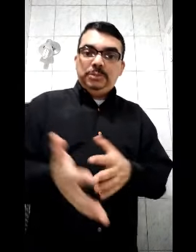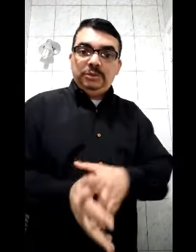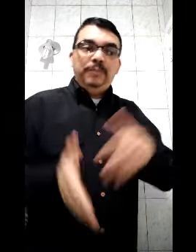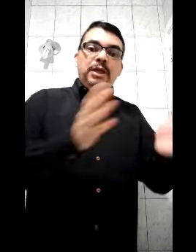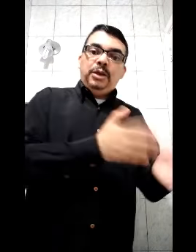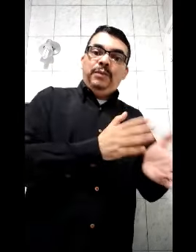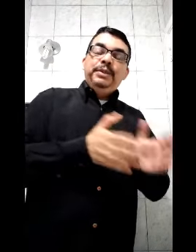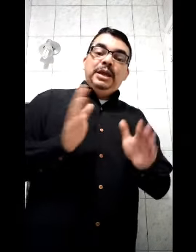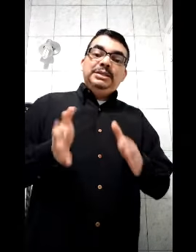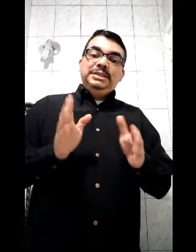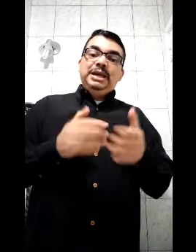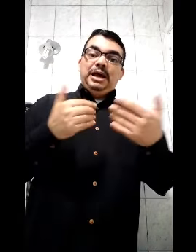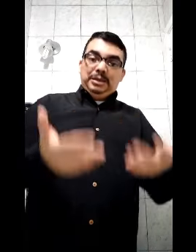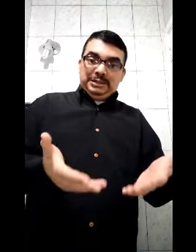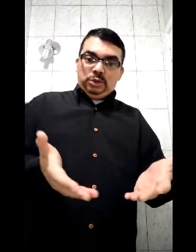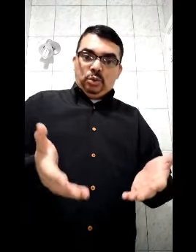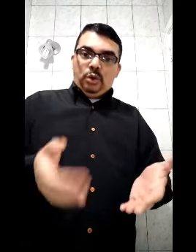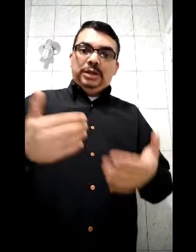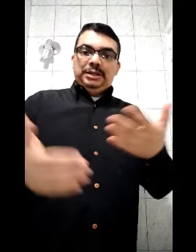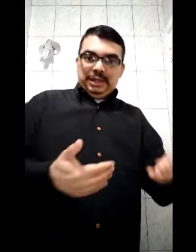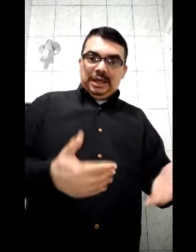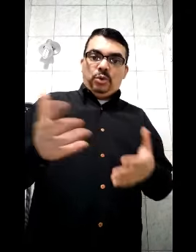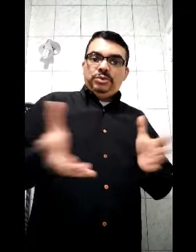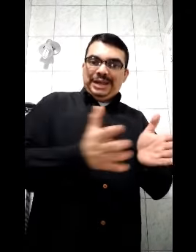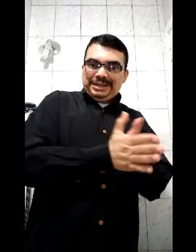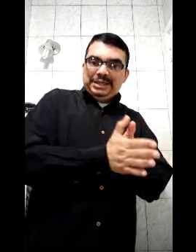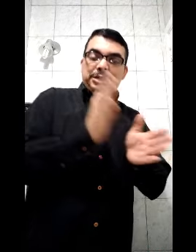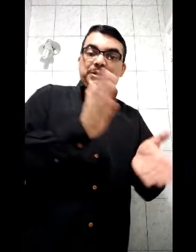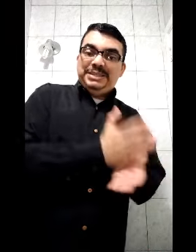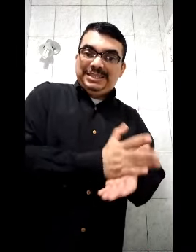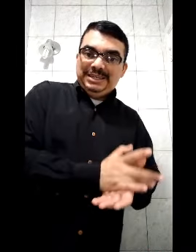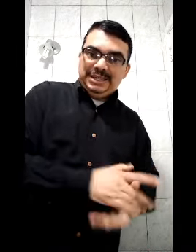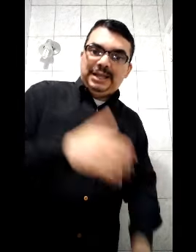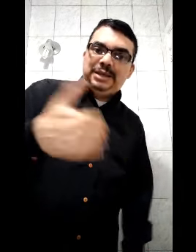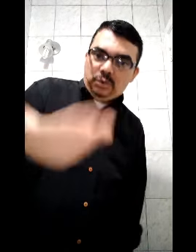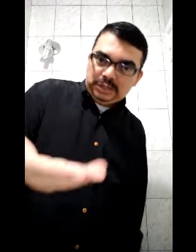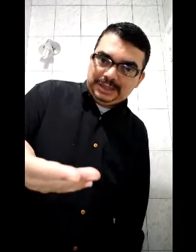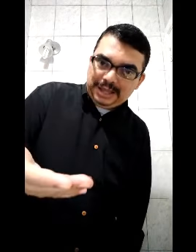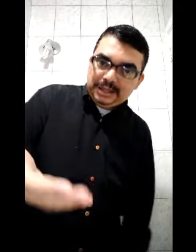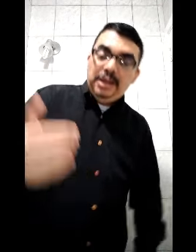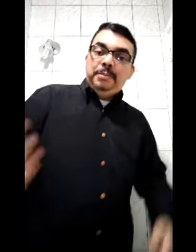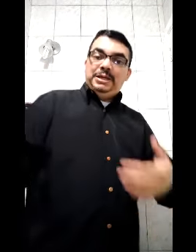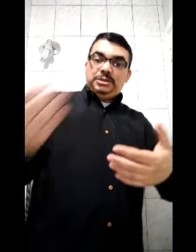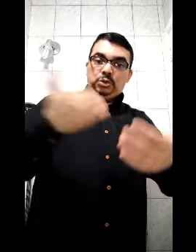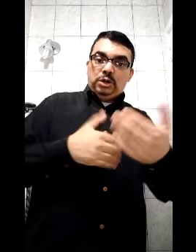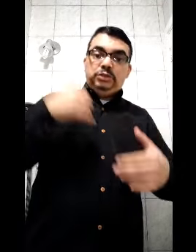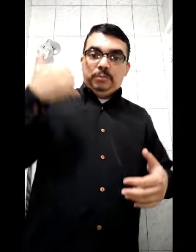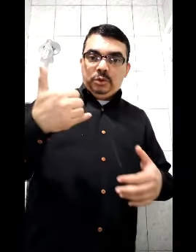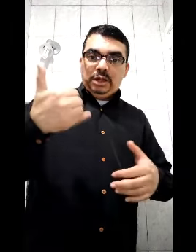receptivo. Então, esse setor contratado, essa empresa especializada, que é contratada para receber o donativo por